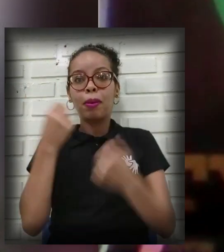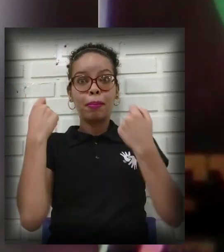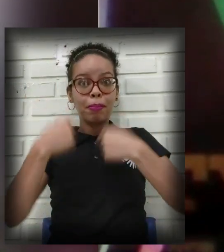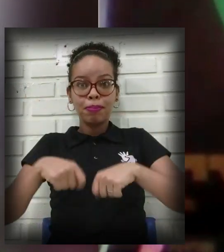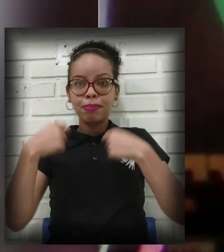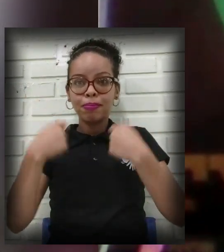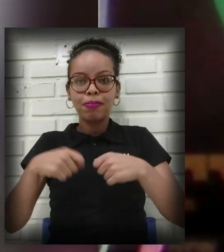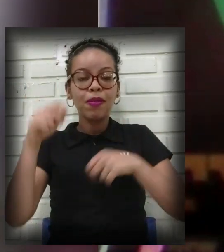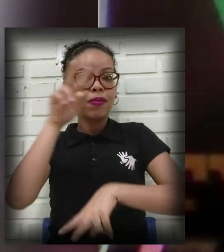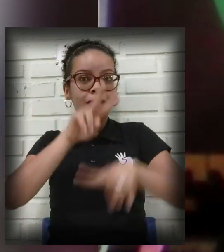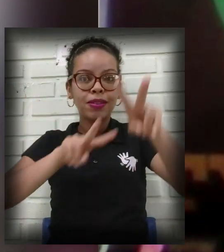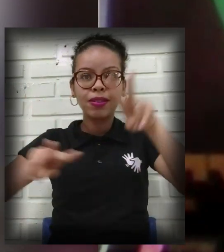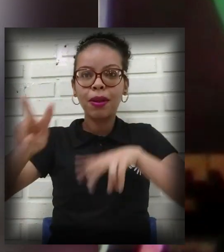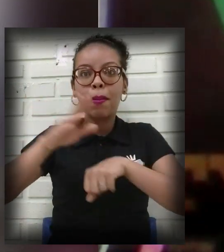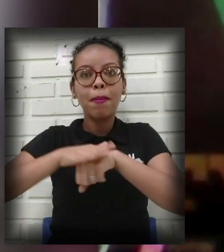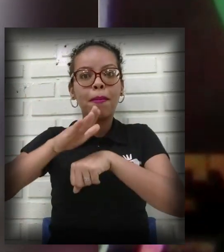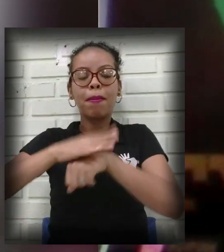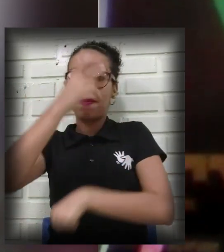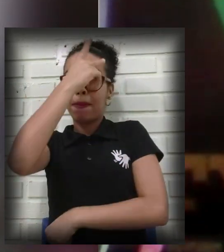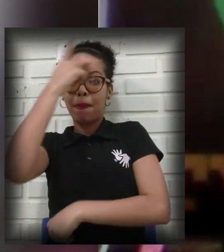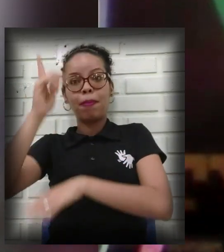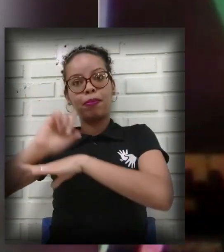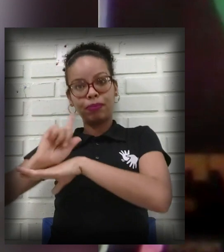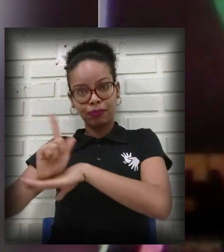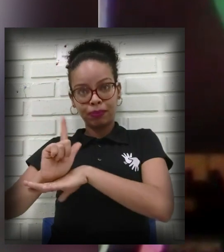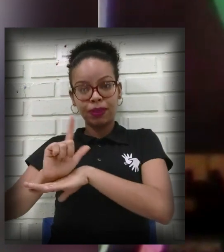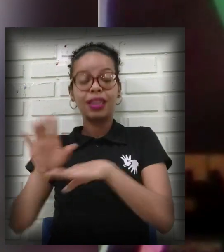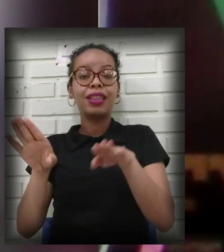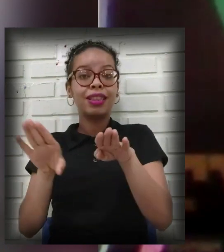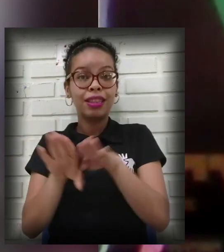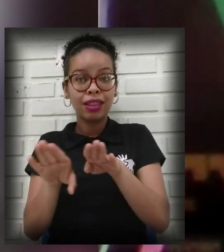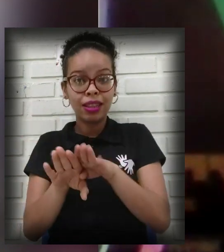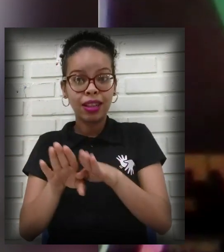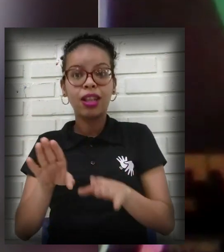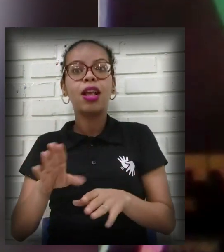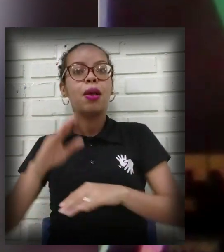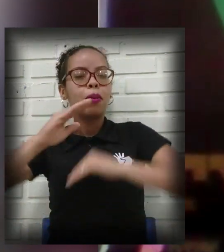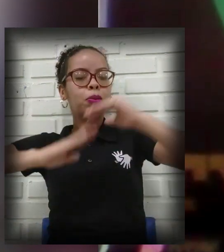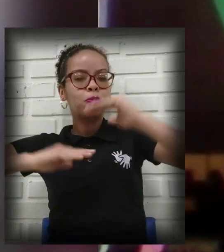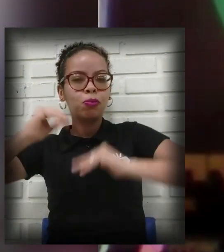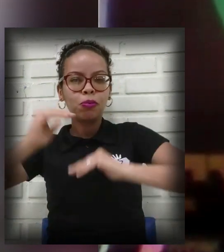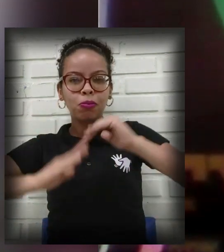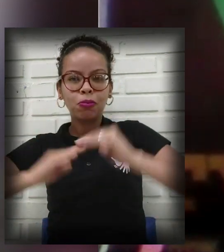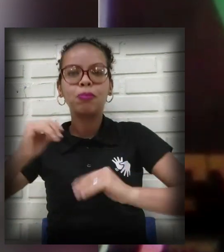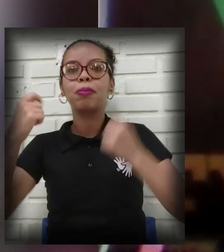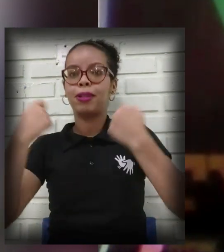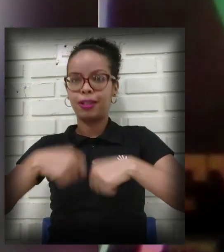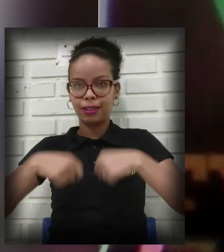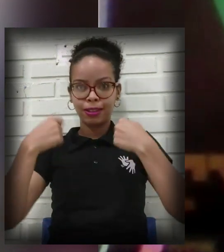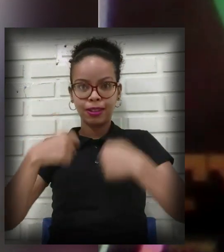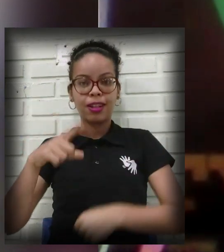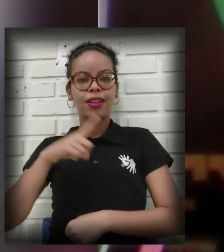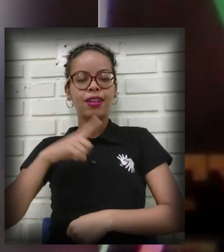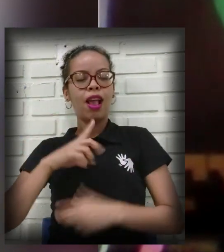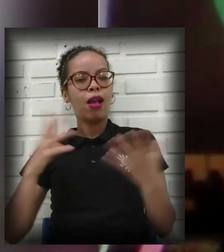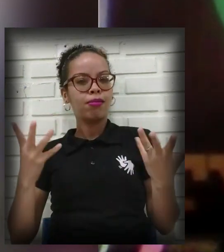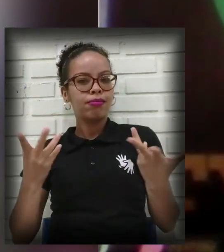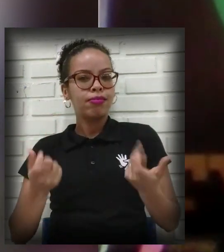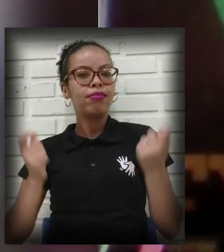macro de gestores, mas muito também, sabe de quem? De profissionais que estejam aptos a ensinar